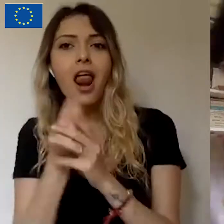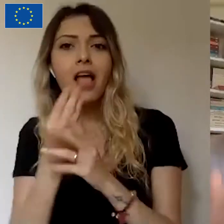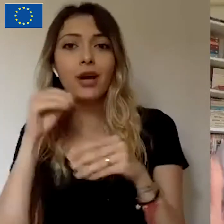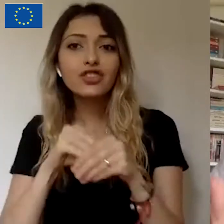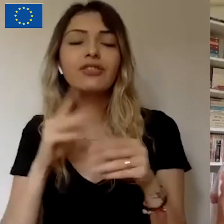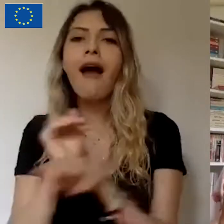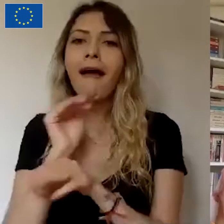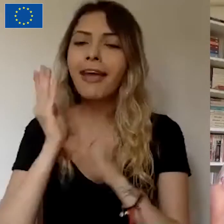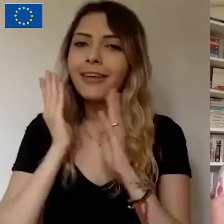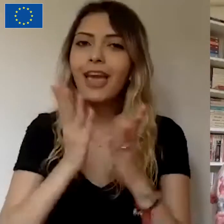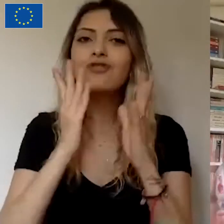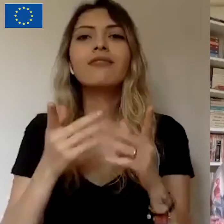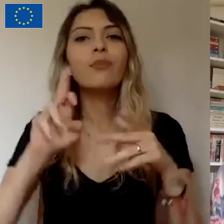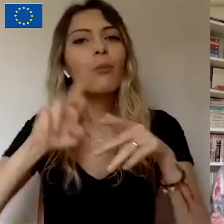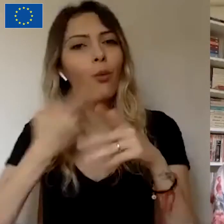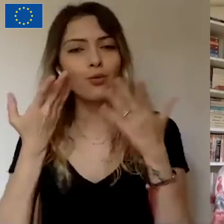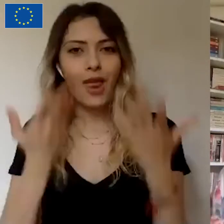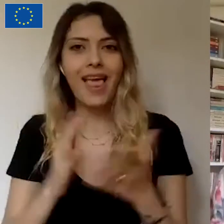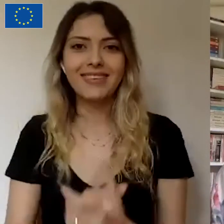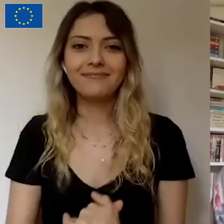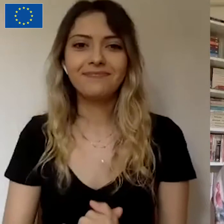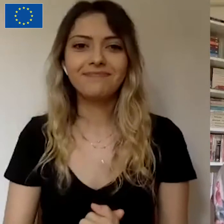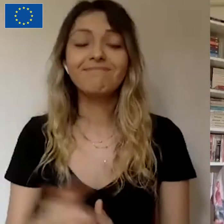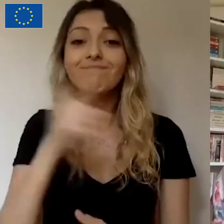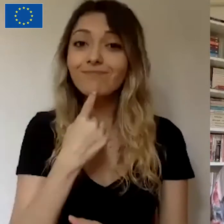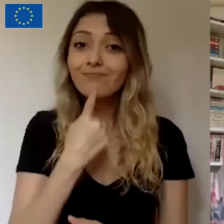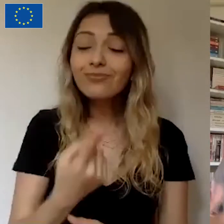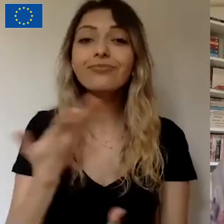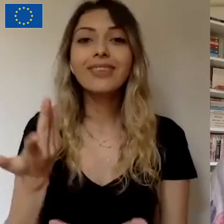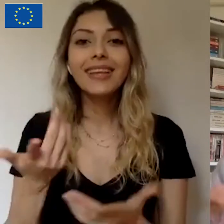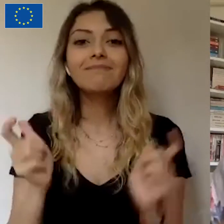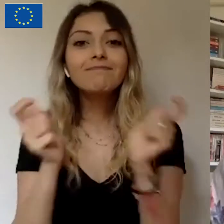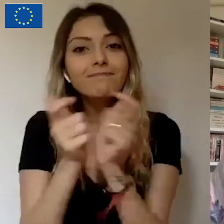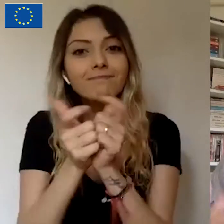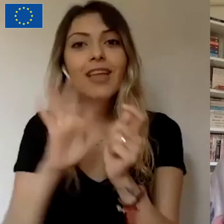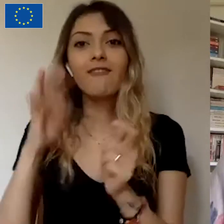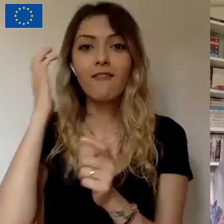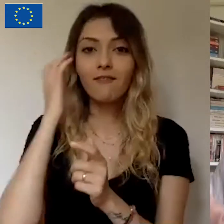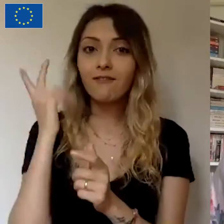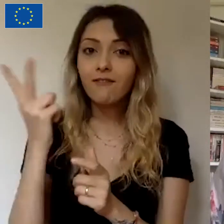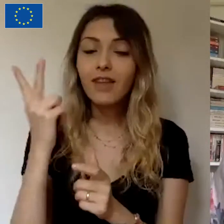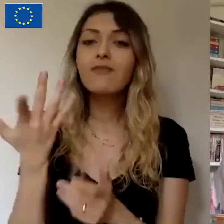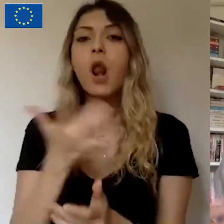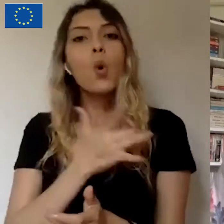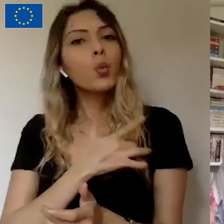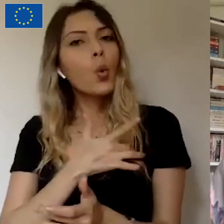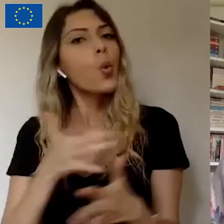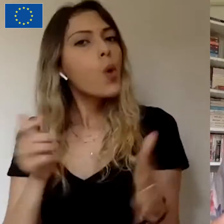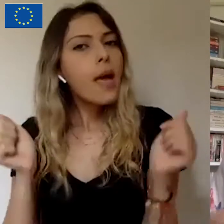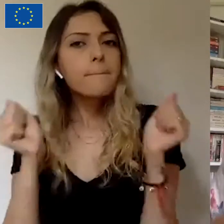Ve çok da güzel bir şey değiliz. Bence örgütlerinin gönüllüleriyle belki de